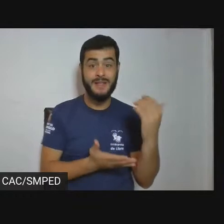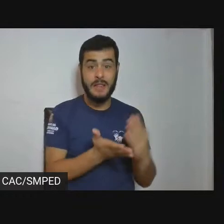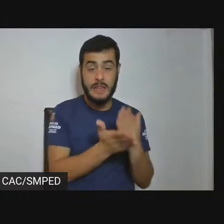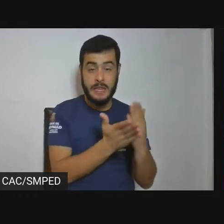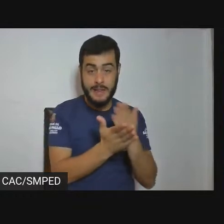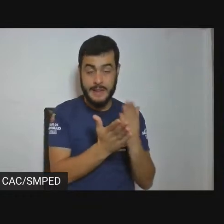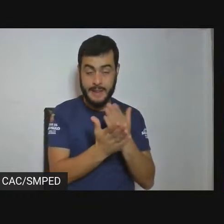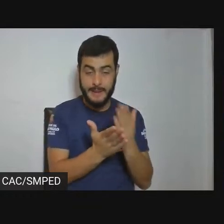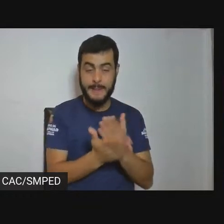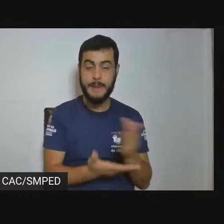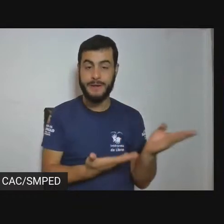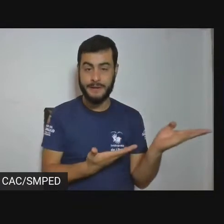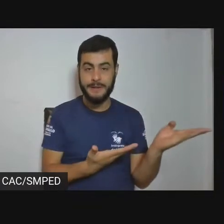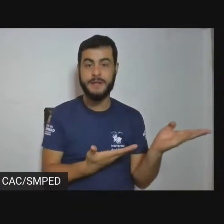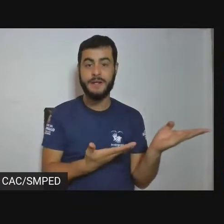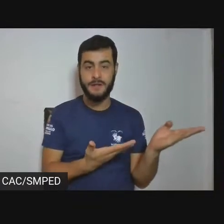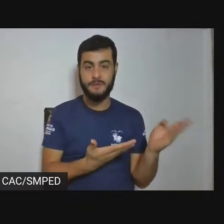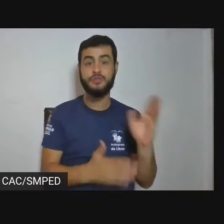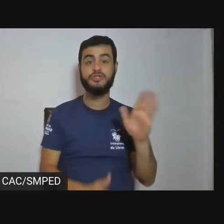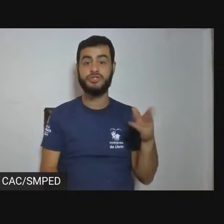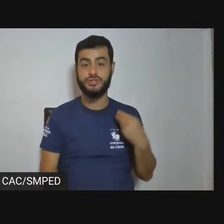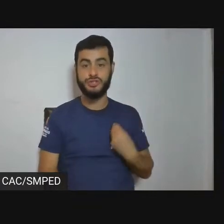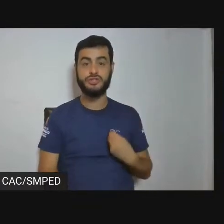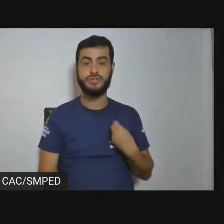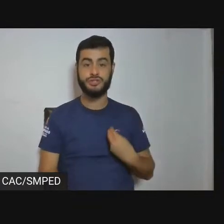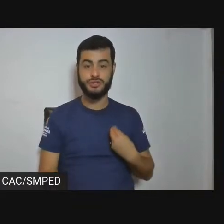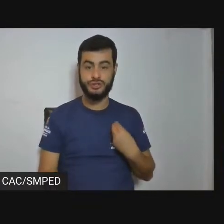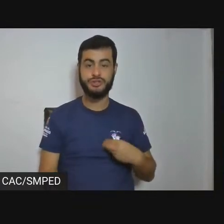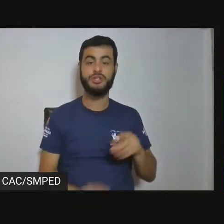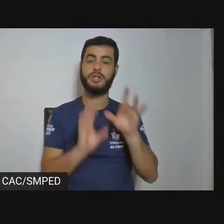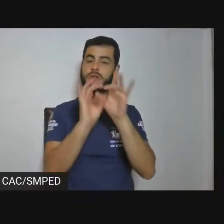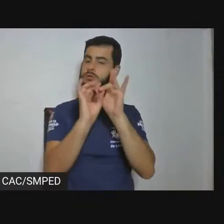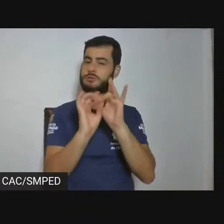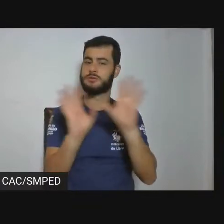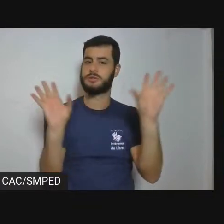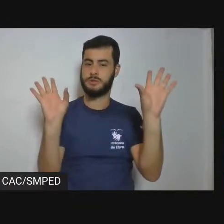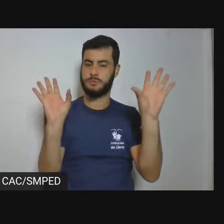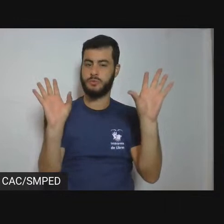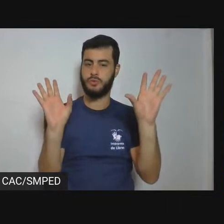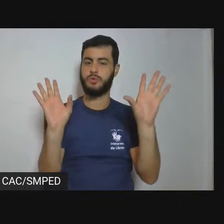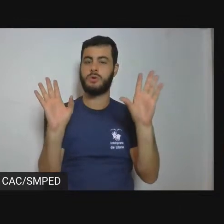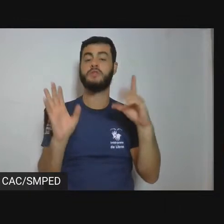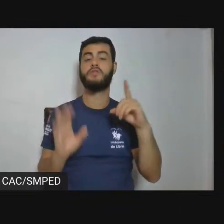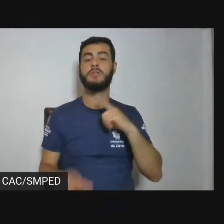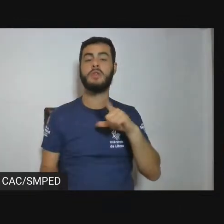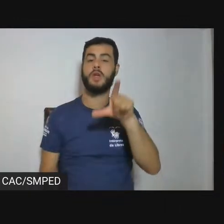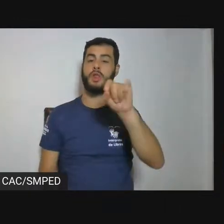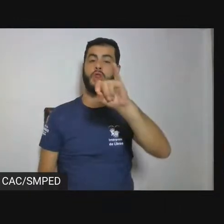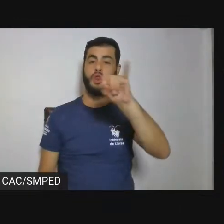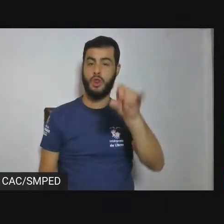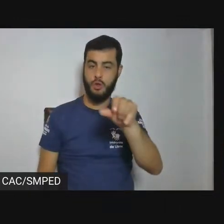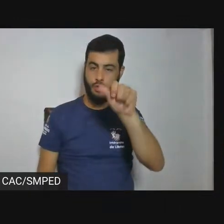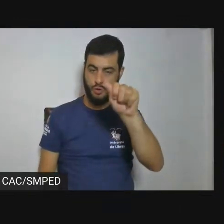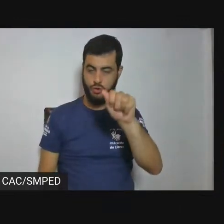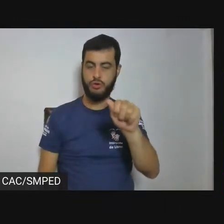ele já está disponível na loja virtual da imprensa oficial.